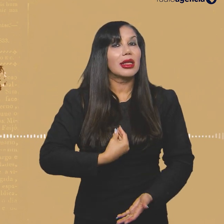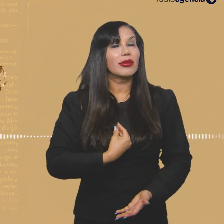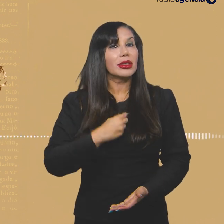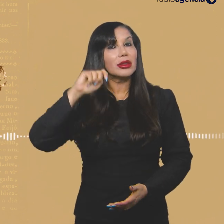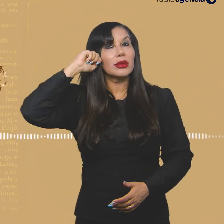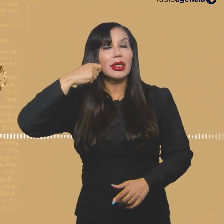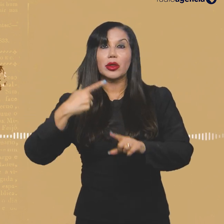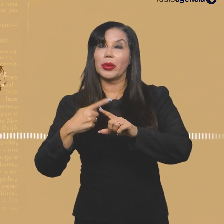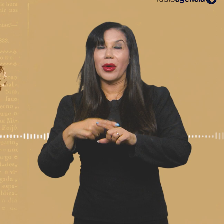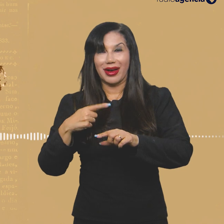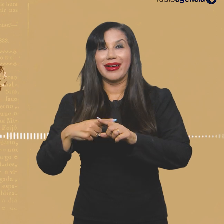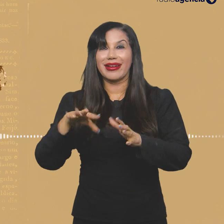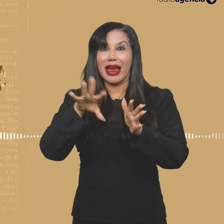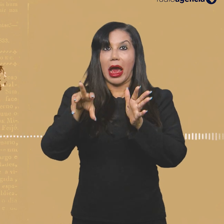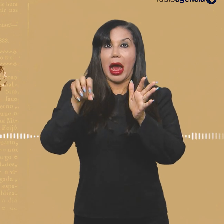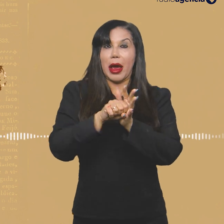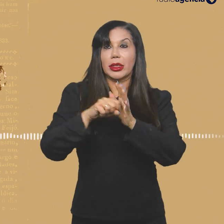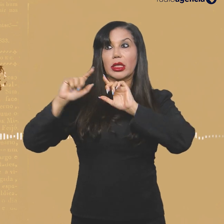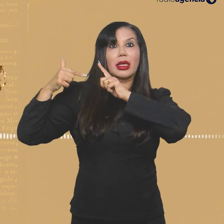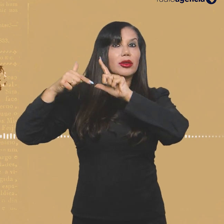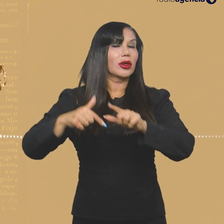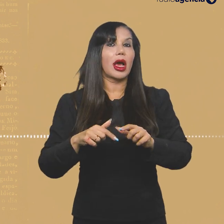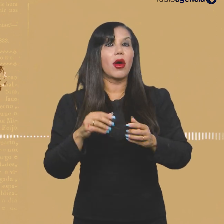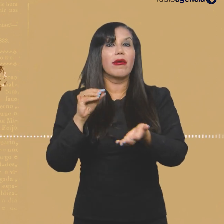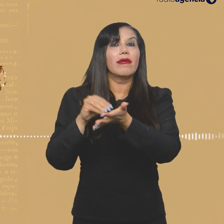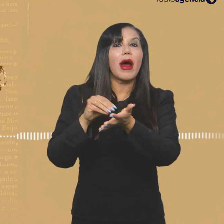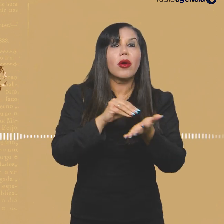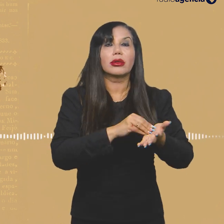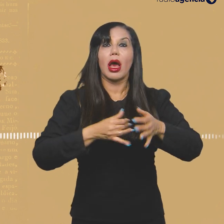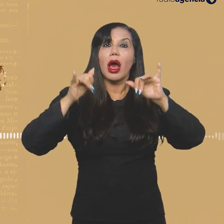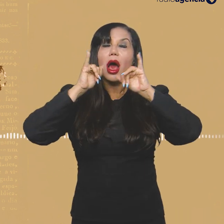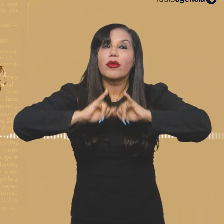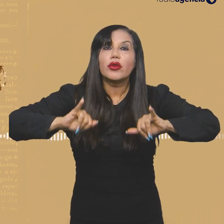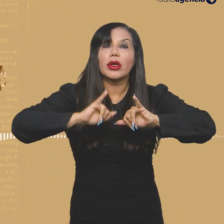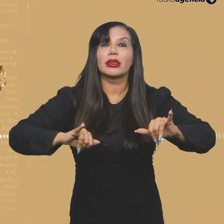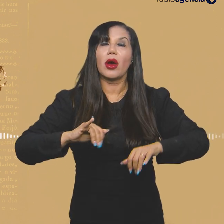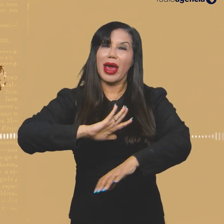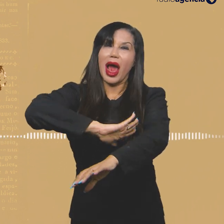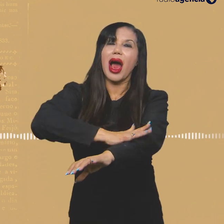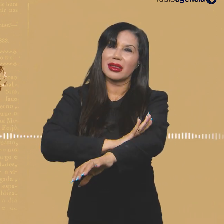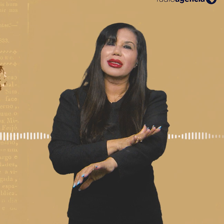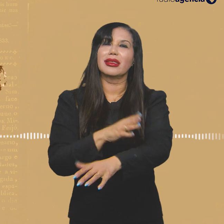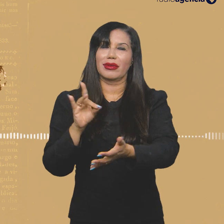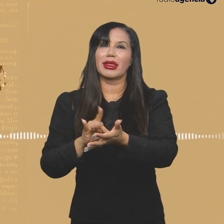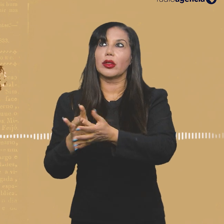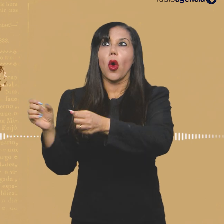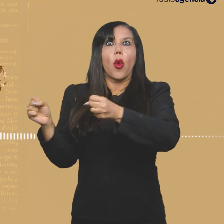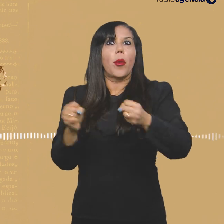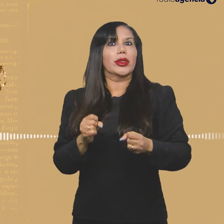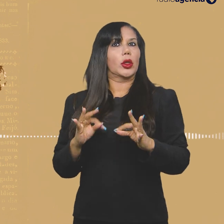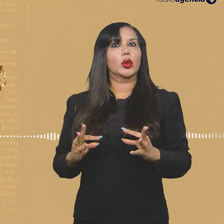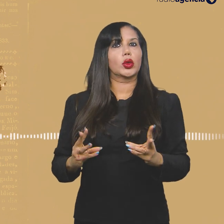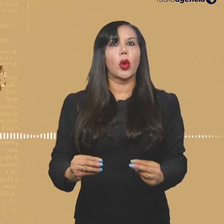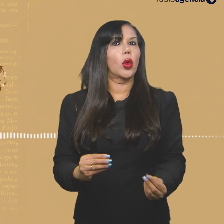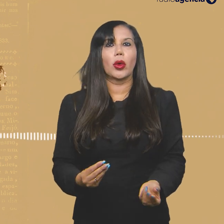negligenciadas pela grande mídia, pela mídia empresarial, que é, muitas vezes, racista, né? Acho que a mídia hegemônica brasileira, pelo